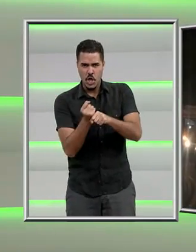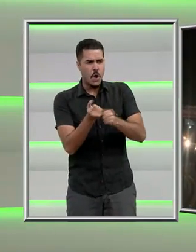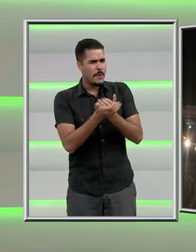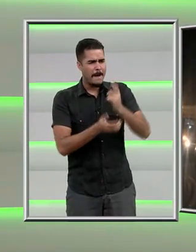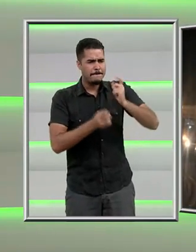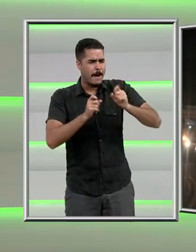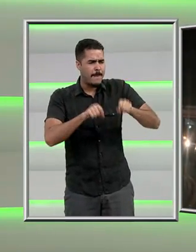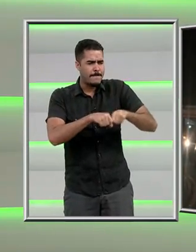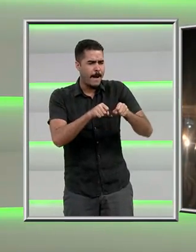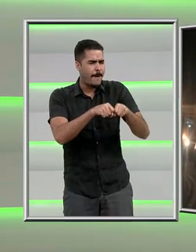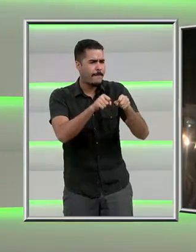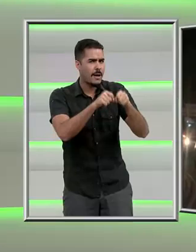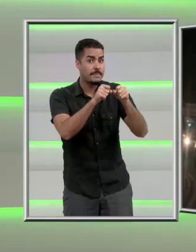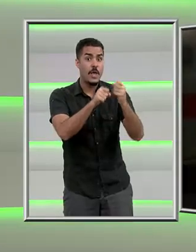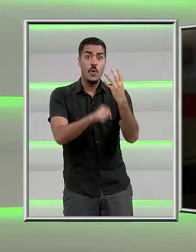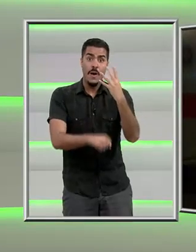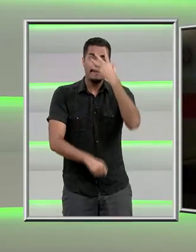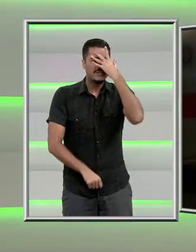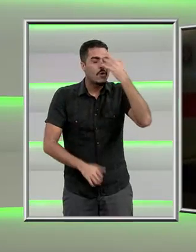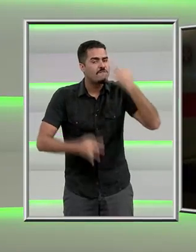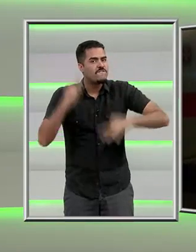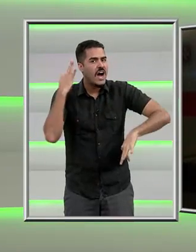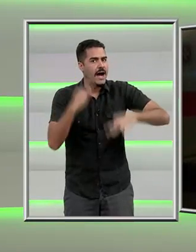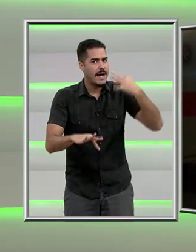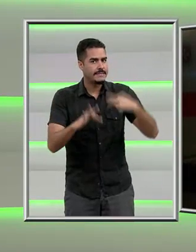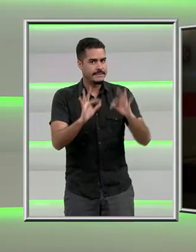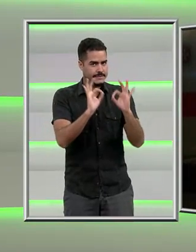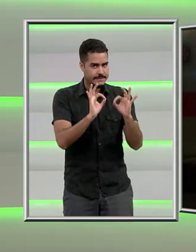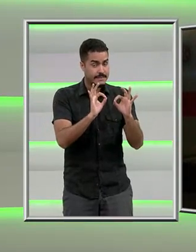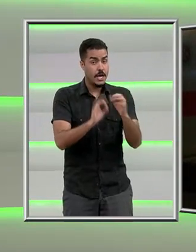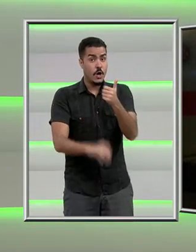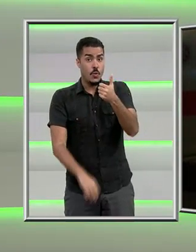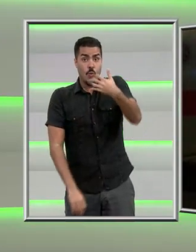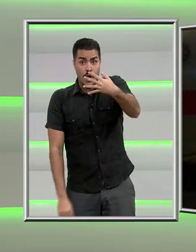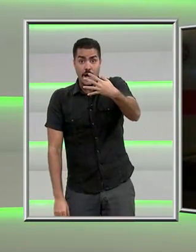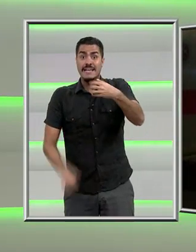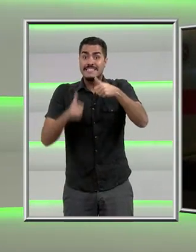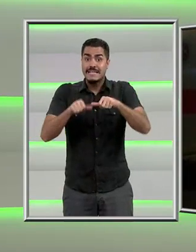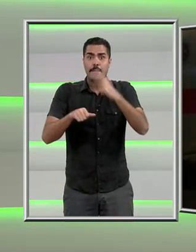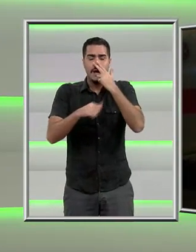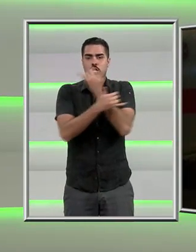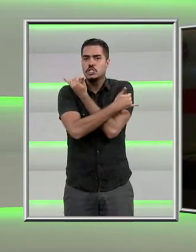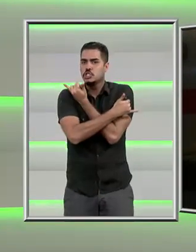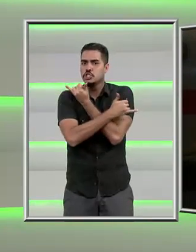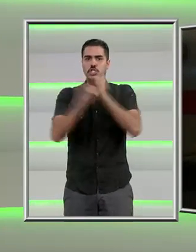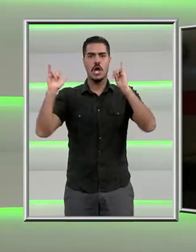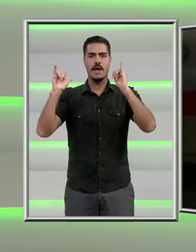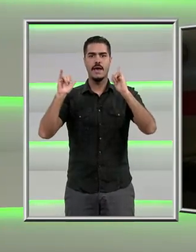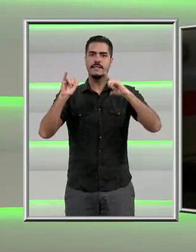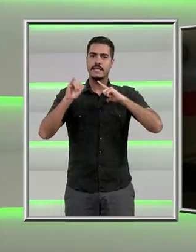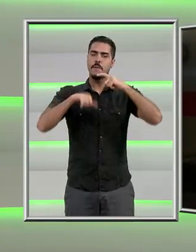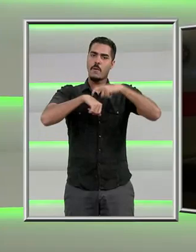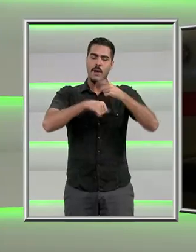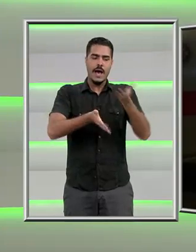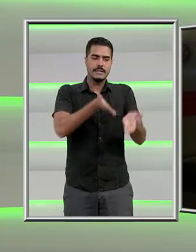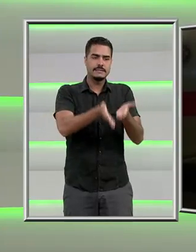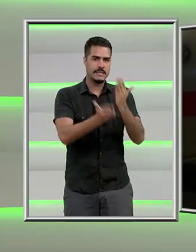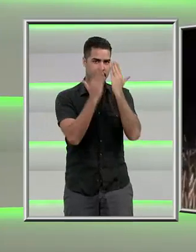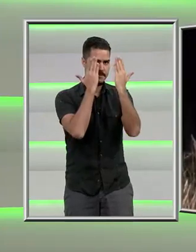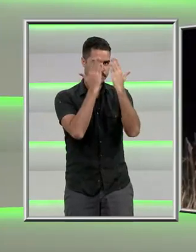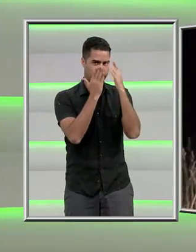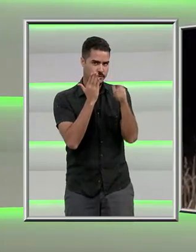Quatro pessoas ficaram gravemente feridas e 14 estavam em estado de choque e tiveram atendimento psicológico.